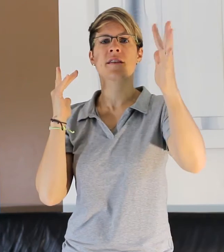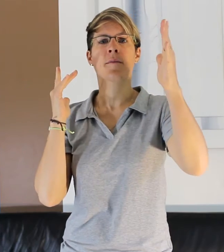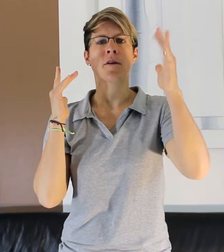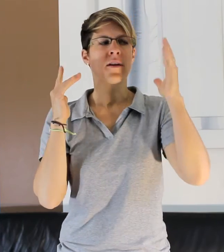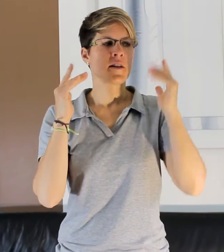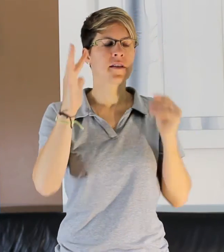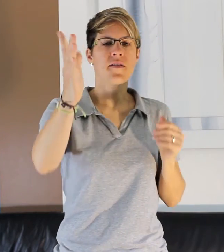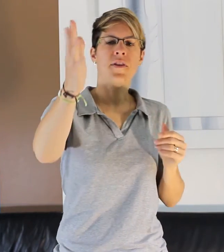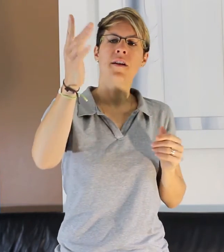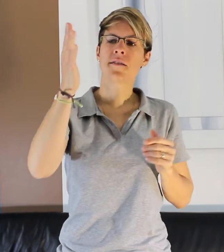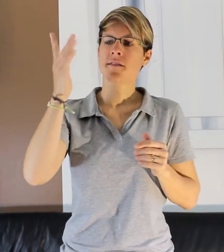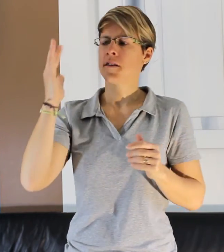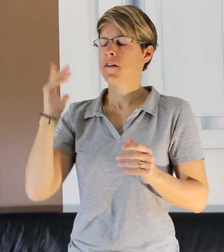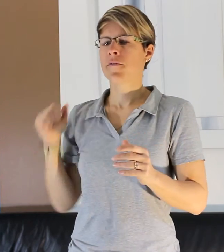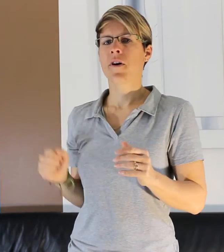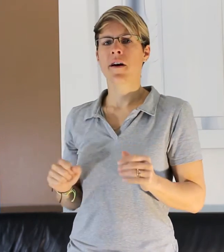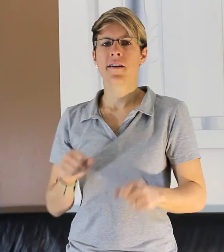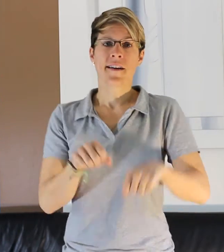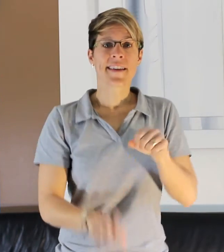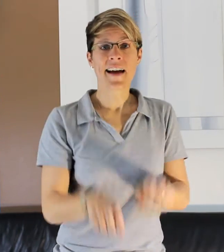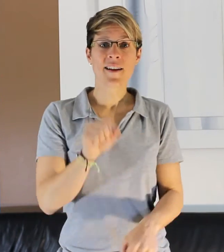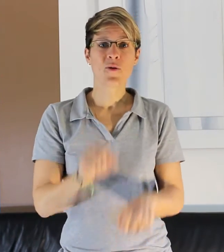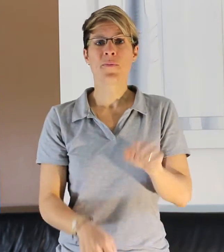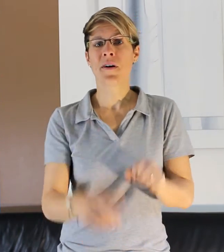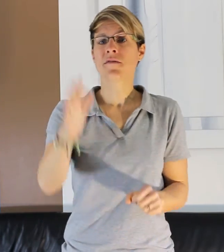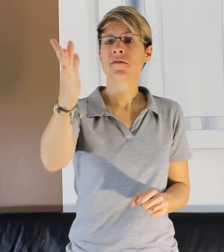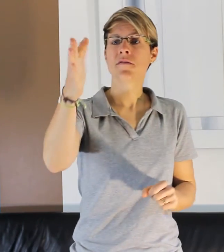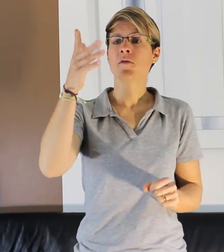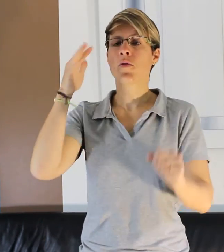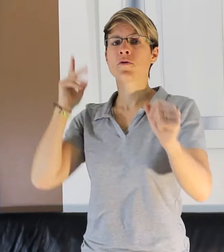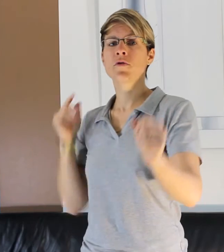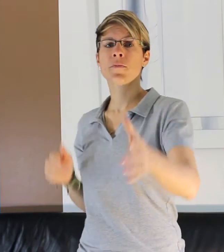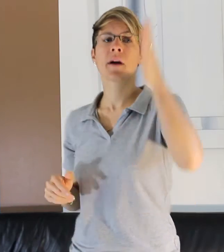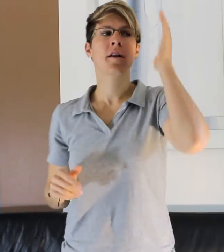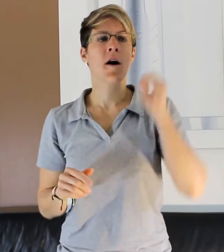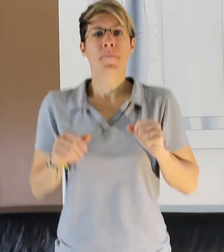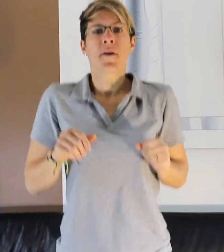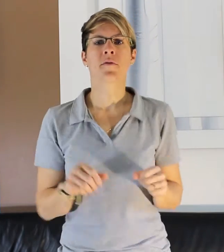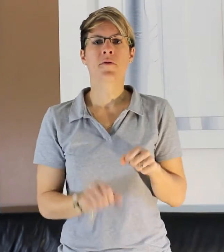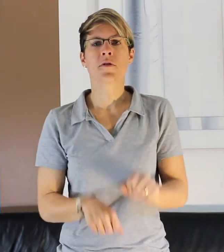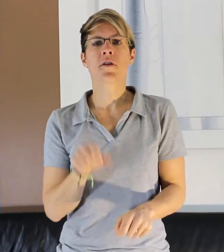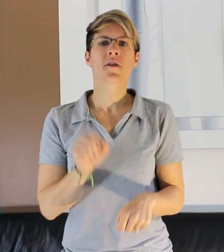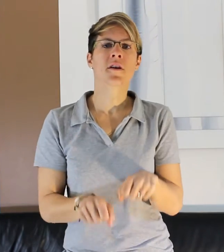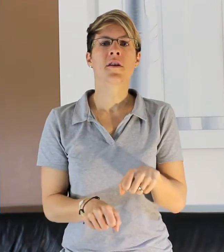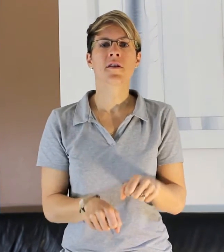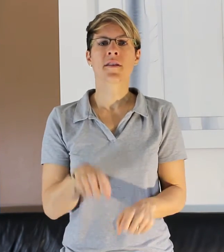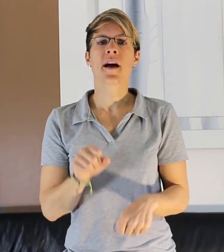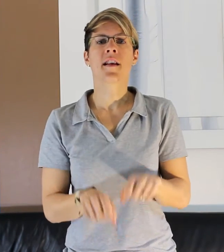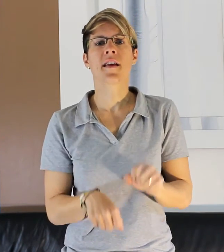arbres qui défilent. Voilà. Galopant le long du chemin. Hop ! Une cocotte et elle